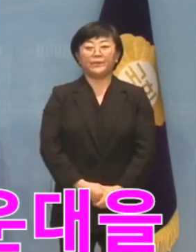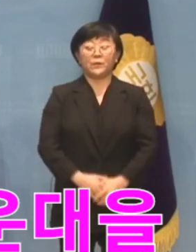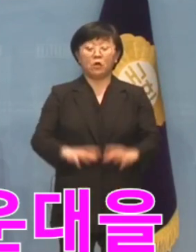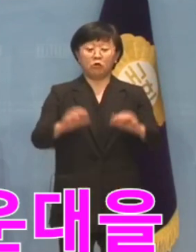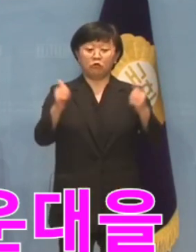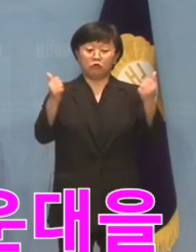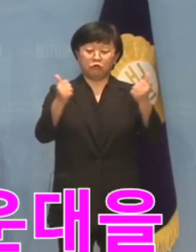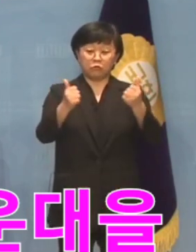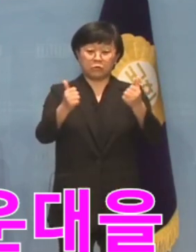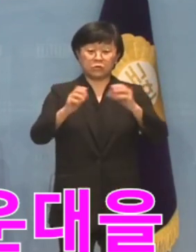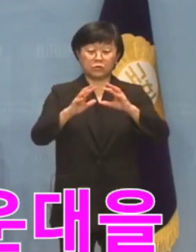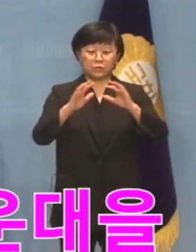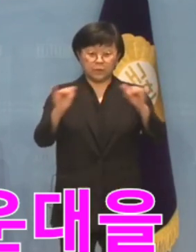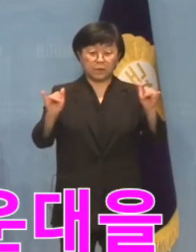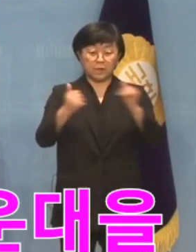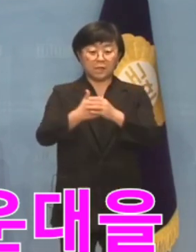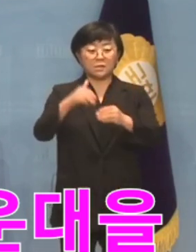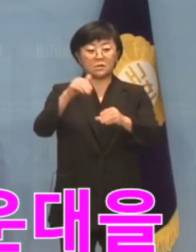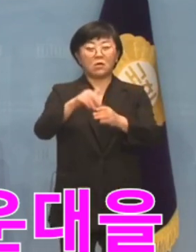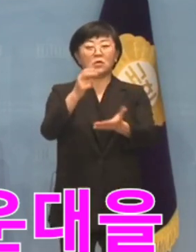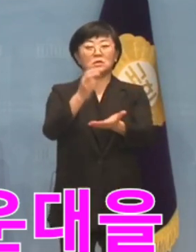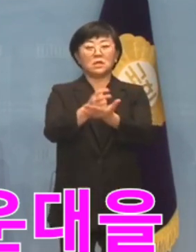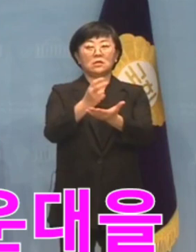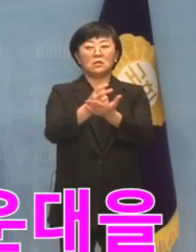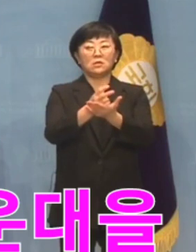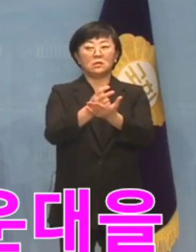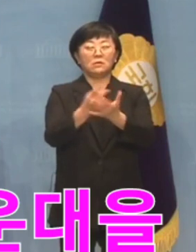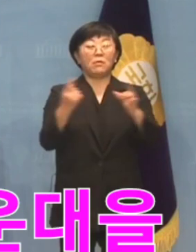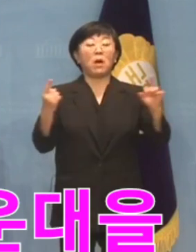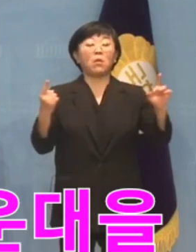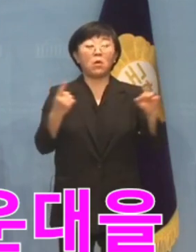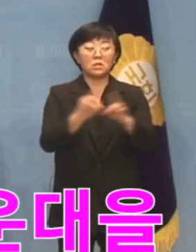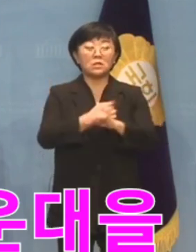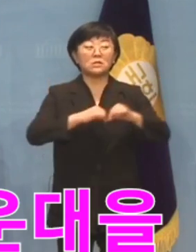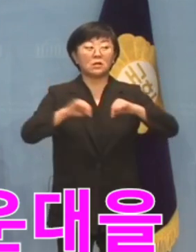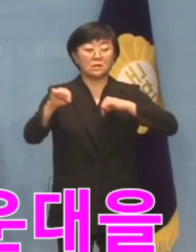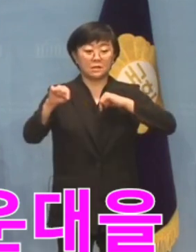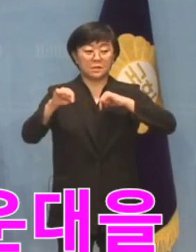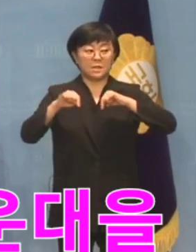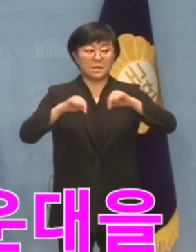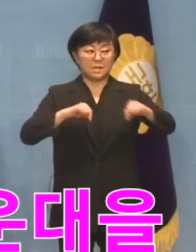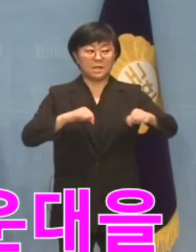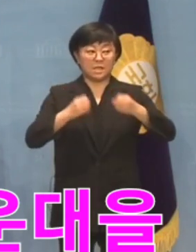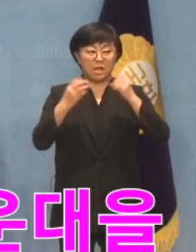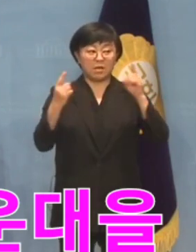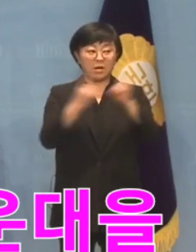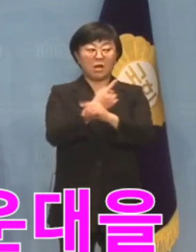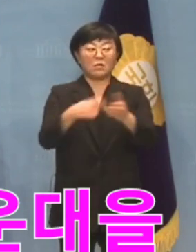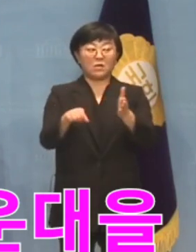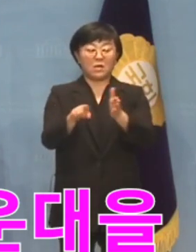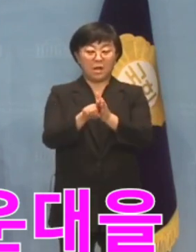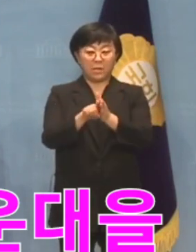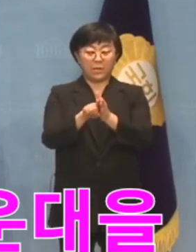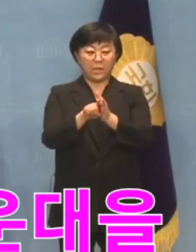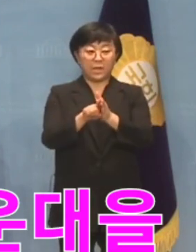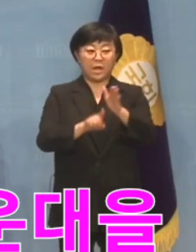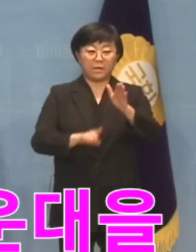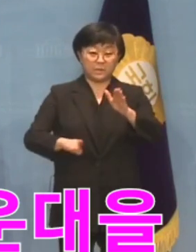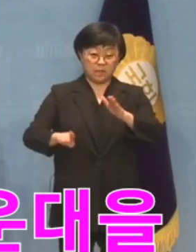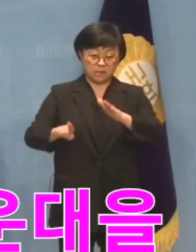국회가 국민께 선거제도를 개편해서 정치를 개혁하겠다고 나선 것으로